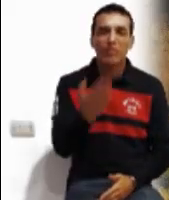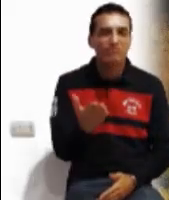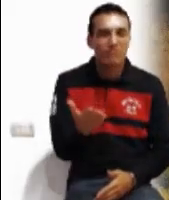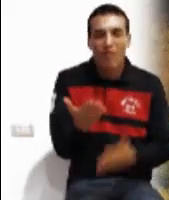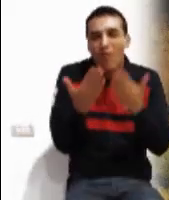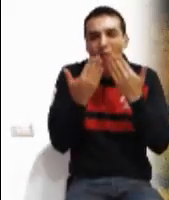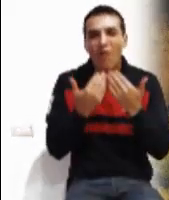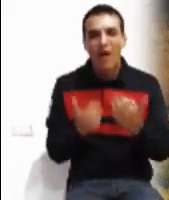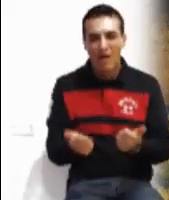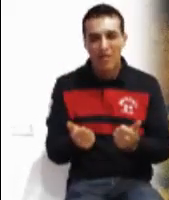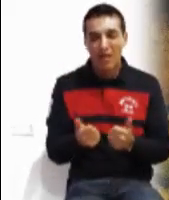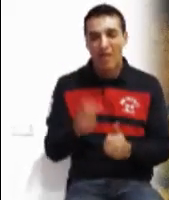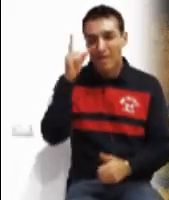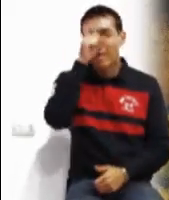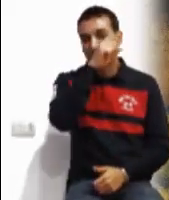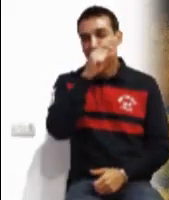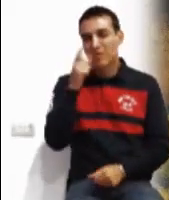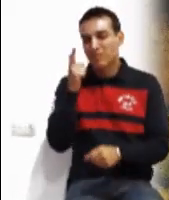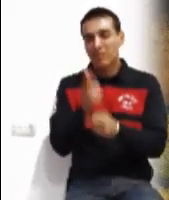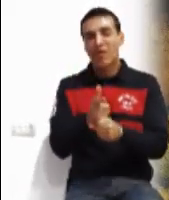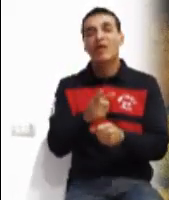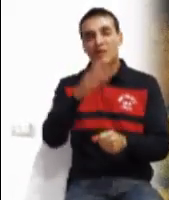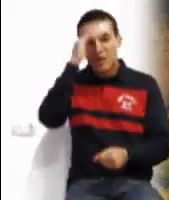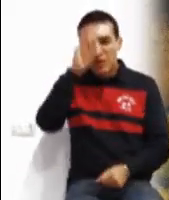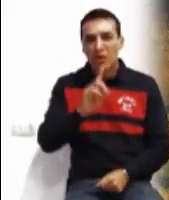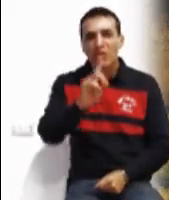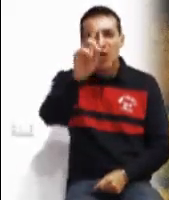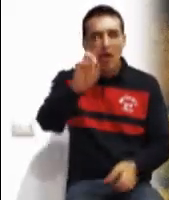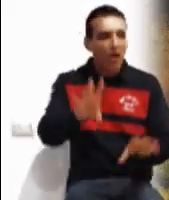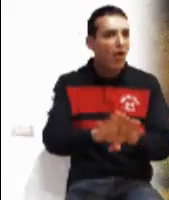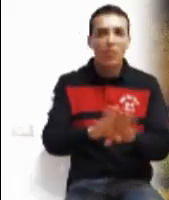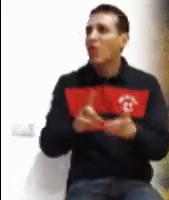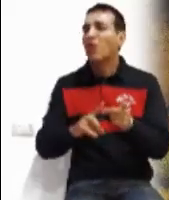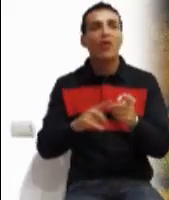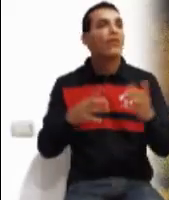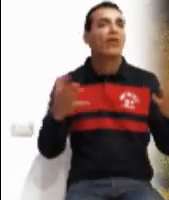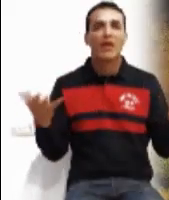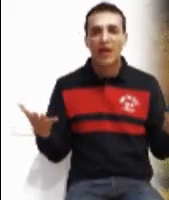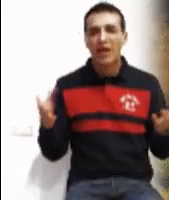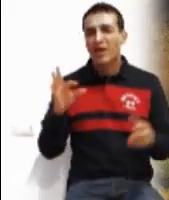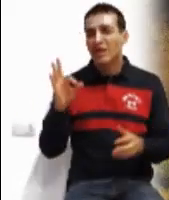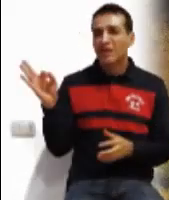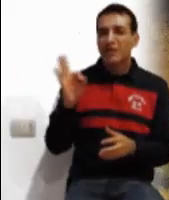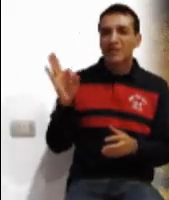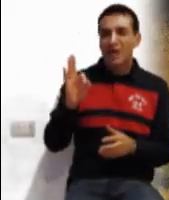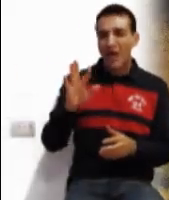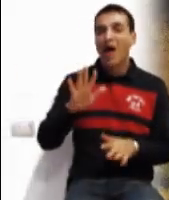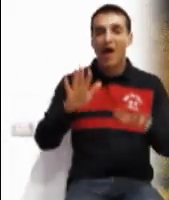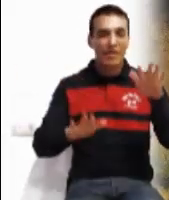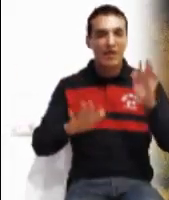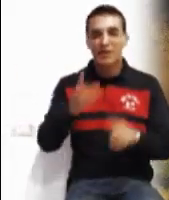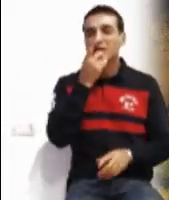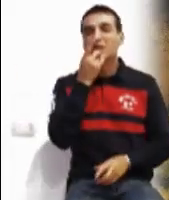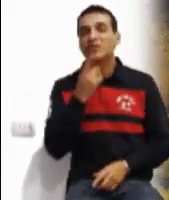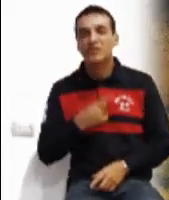al Señor en todas estas circunstancias? Quizás erróneamente nos han presentado a Jesús Como